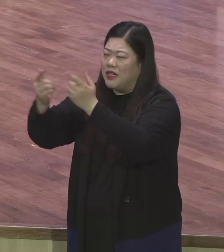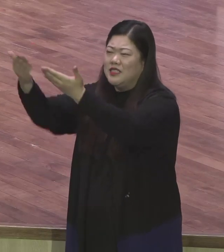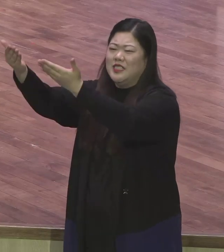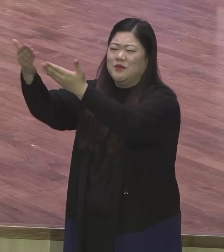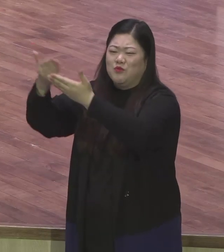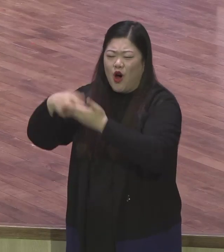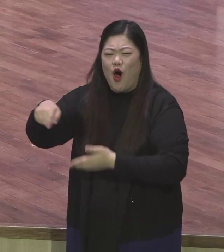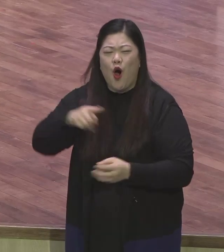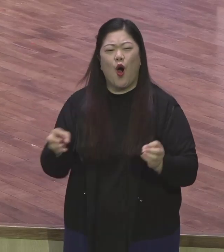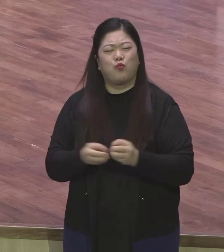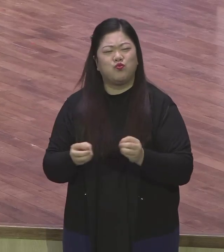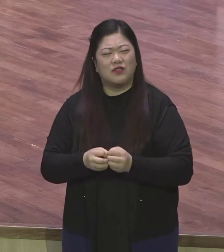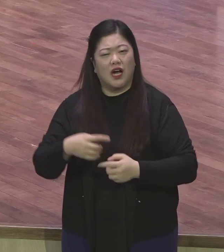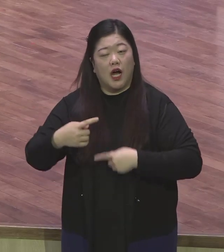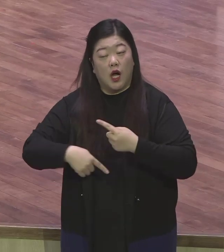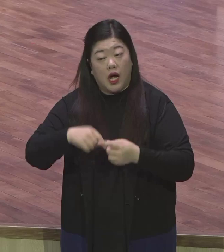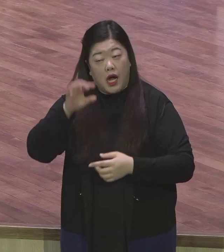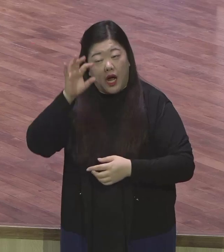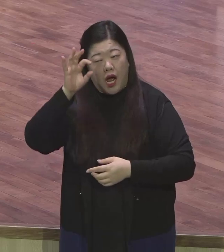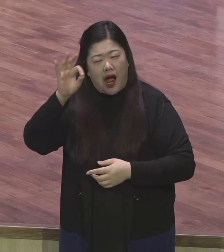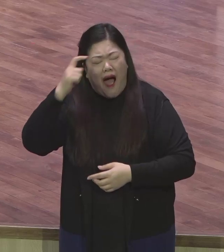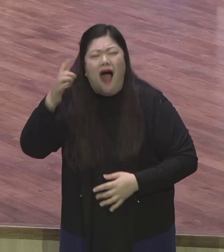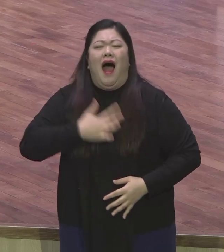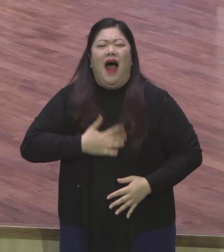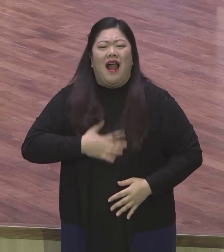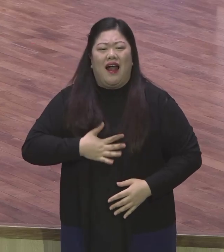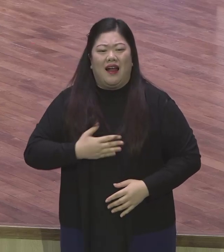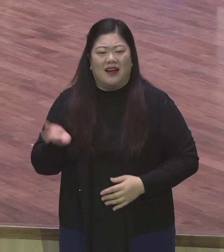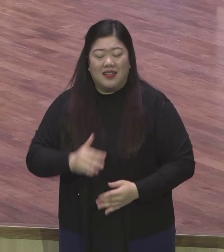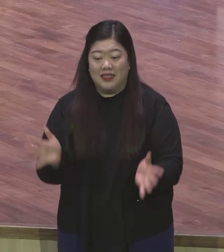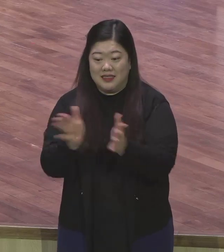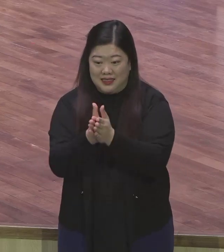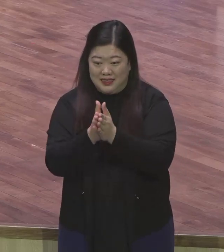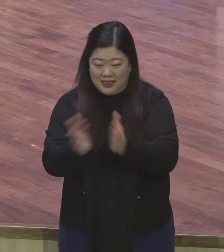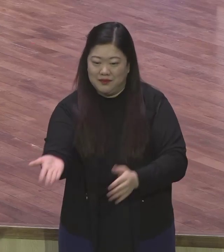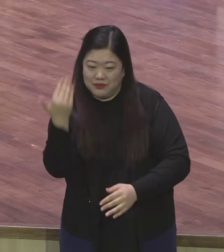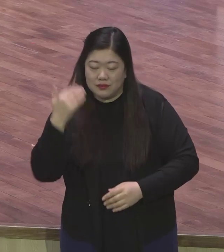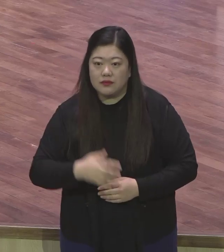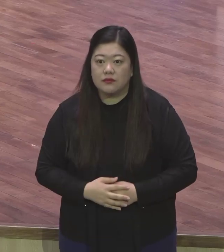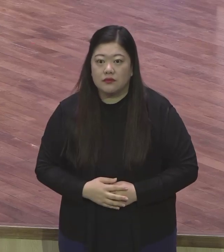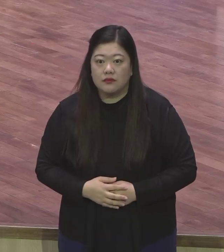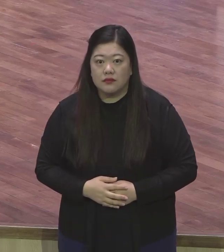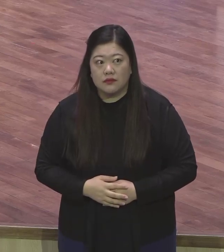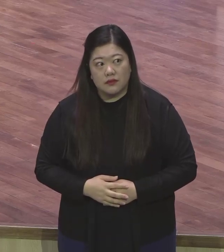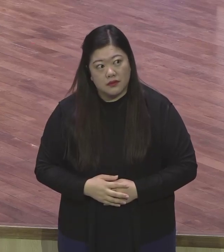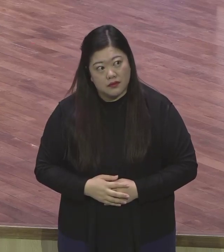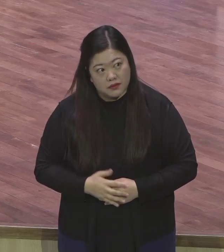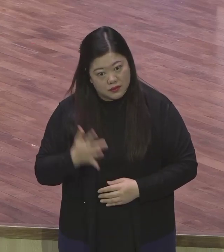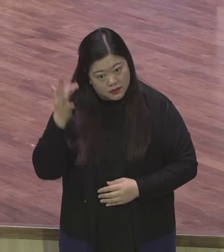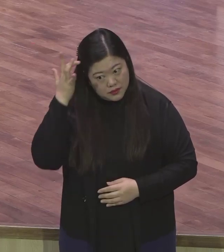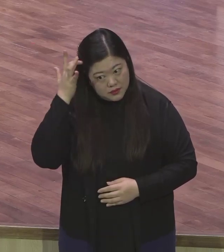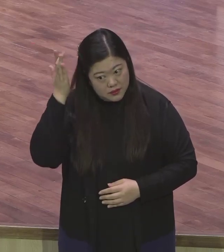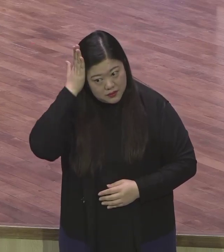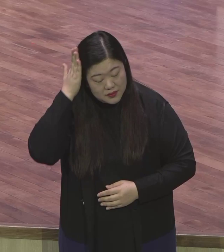있겠지만 암송을 한 사람 한 사람 하라 그러면 다 잊어버렸을 거예요 아마 다시 한번 여러분이 묵장을 하면서